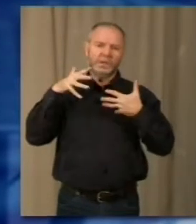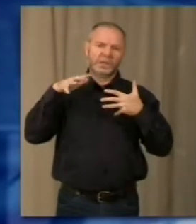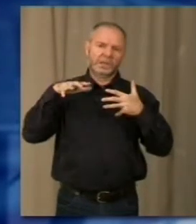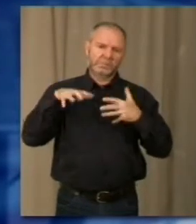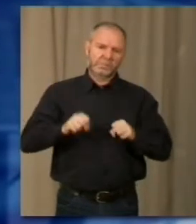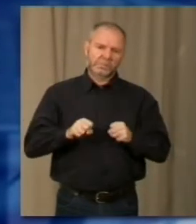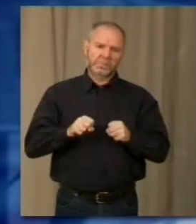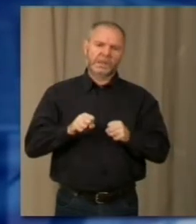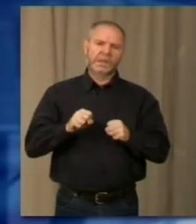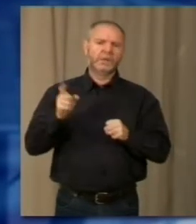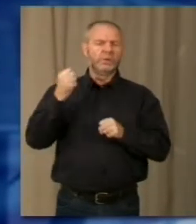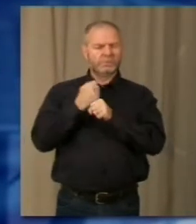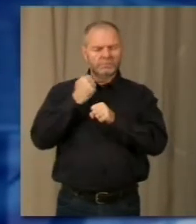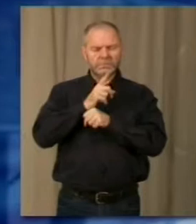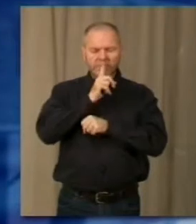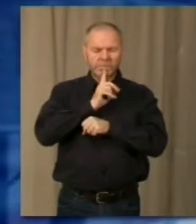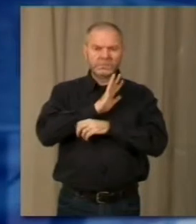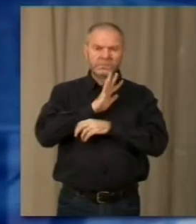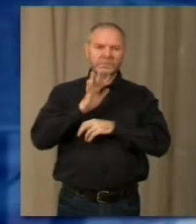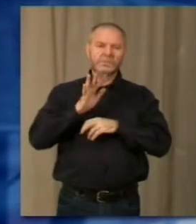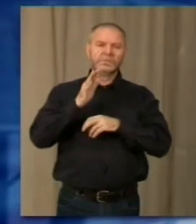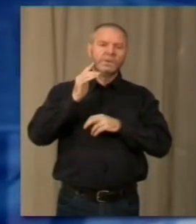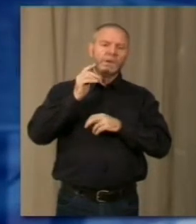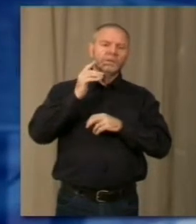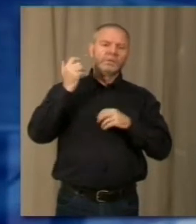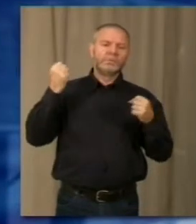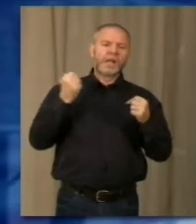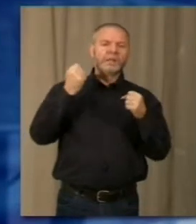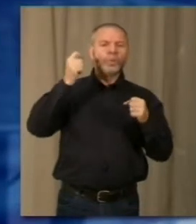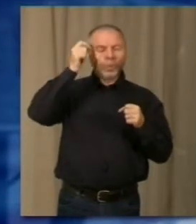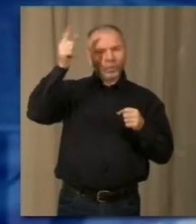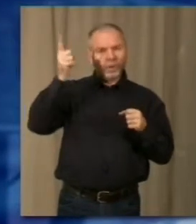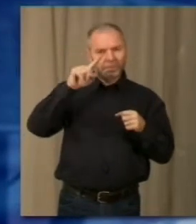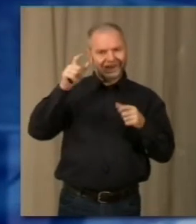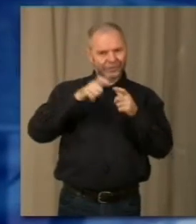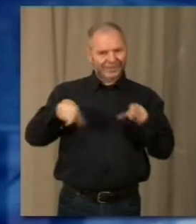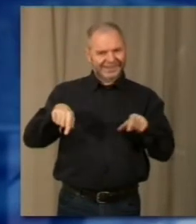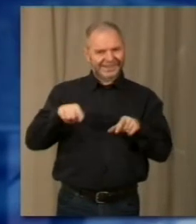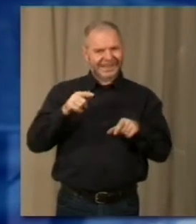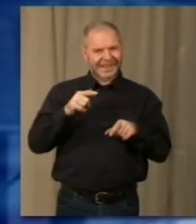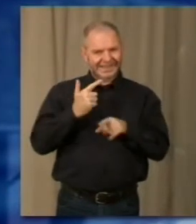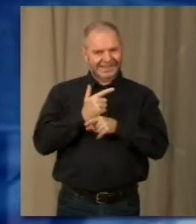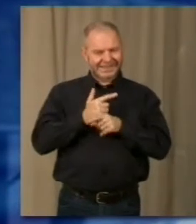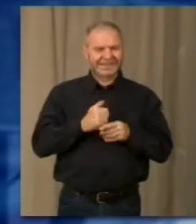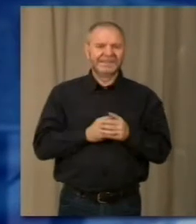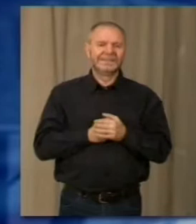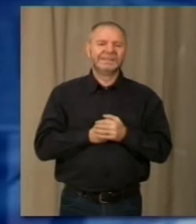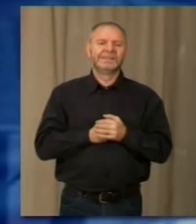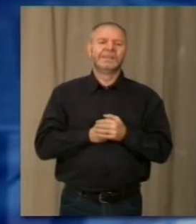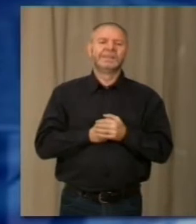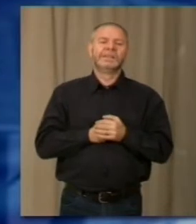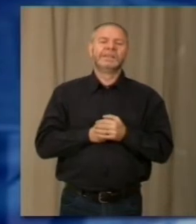e in silenzio svolge una tesa culturale di altissimo livello per la città di Stresa. Stresiani ben i meriti 2014,